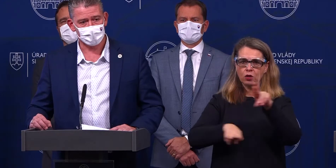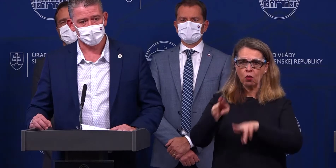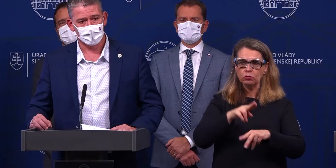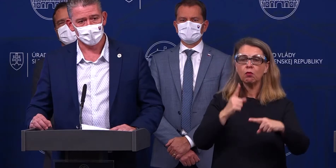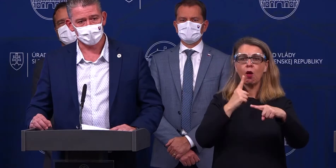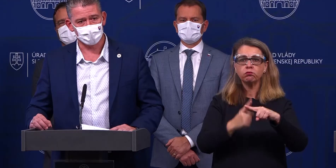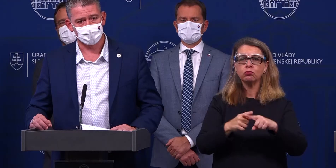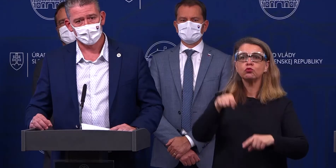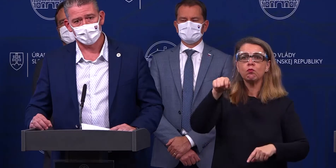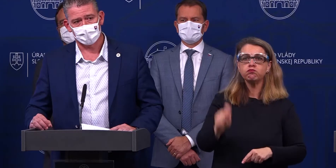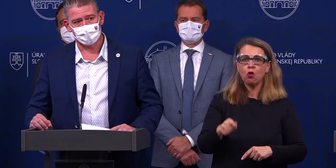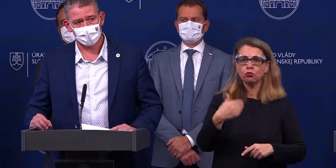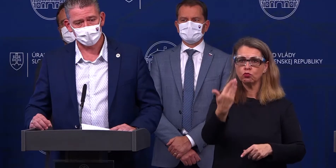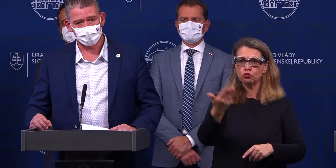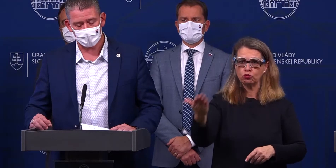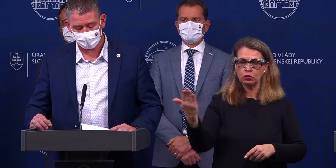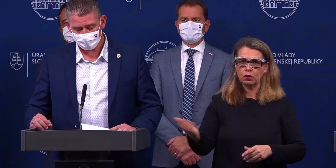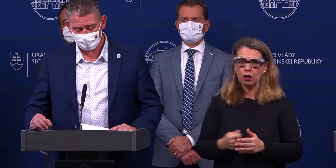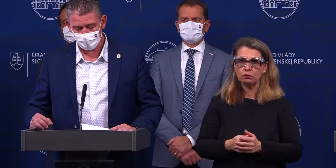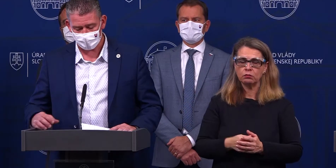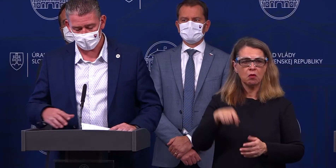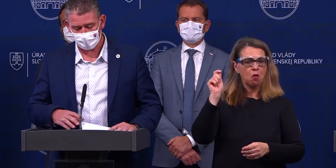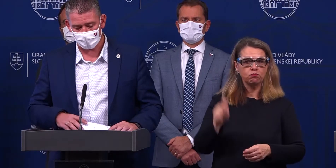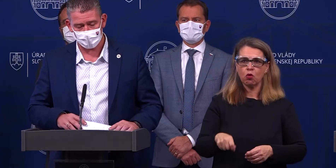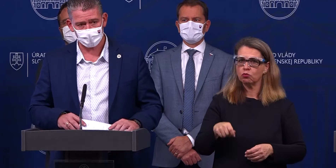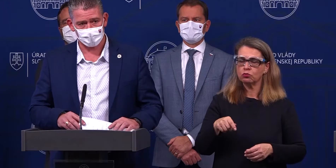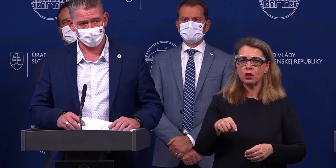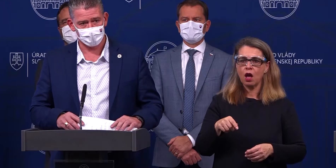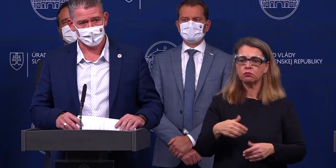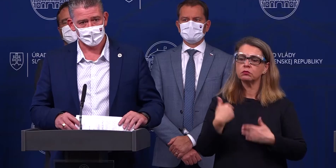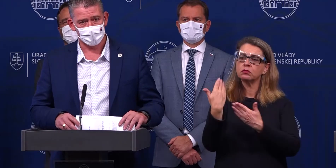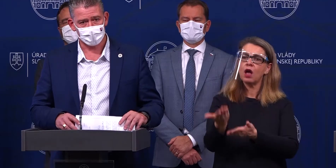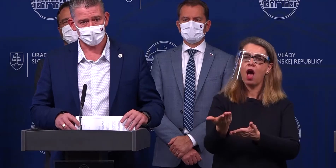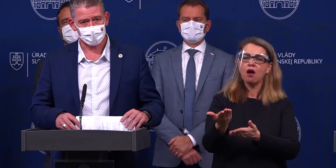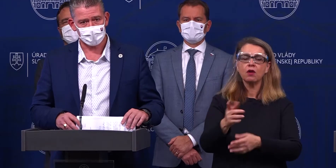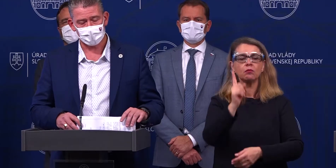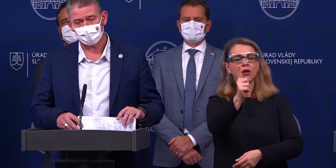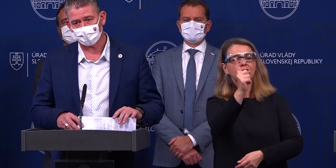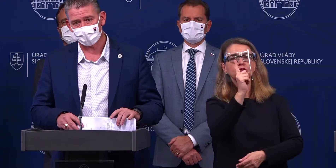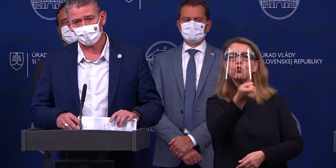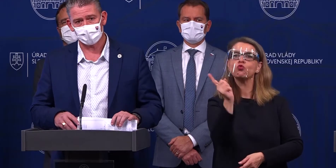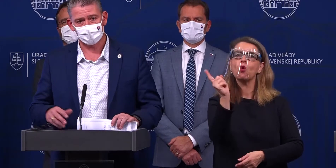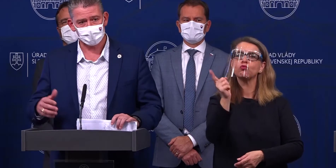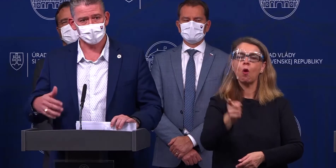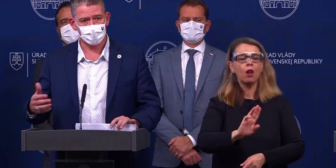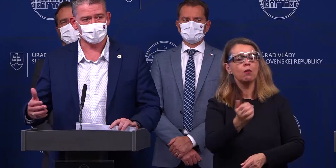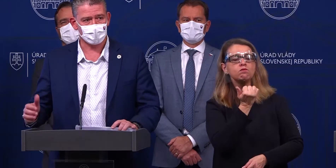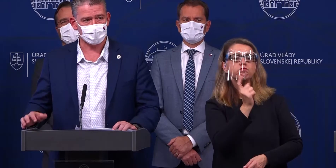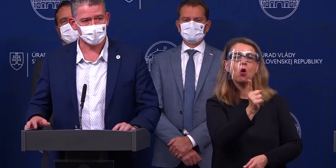udelovaní pokut. Tie pokuty už nebudú dneska udelované len štýlom upozorňovania, respektíve